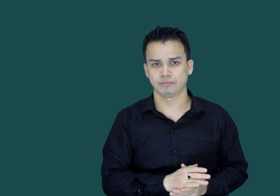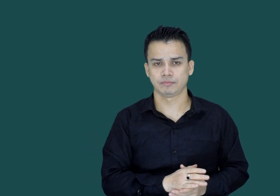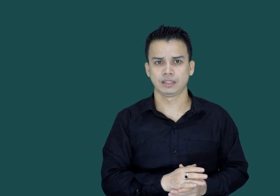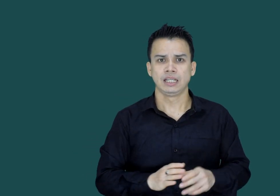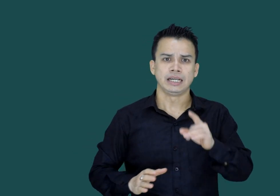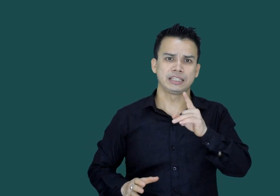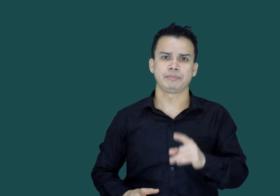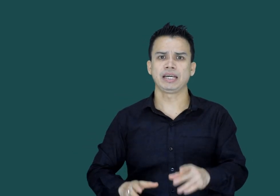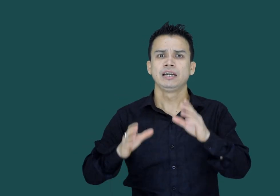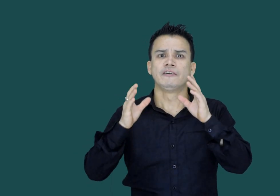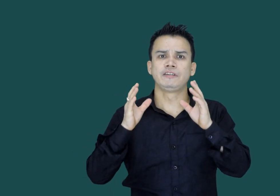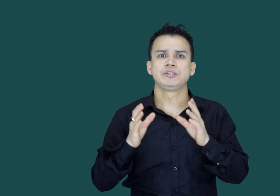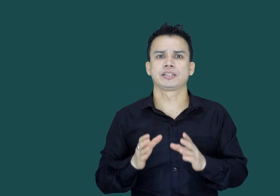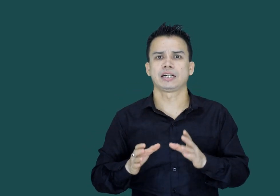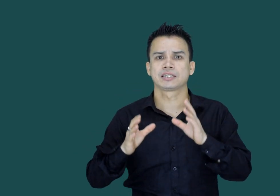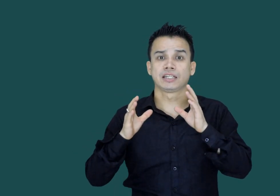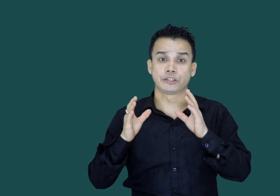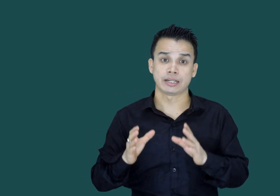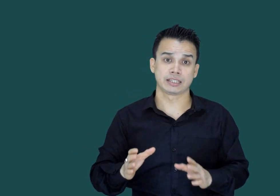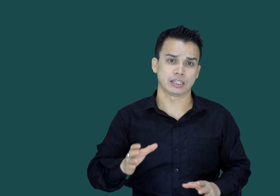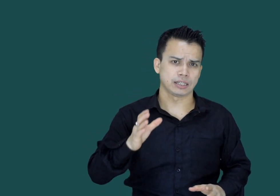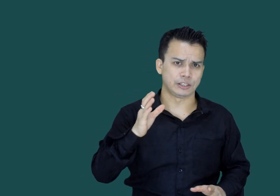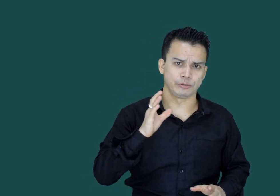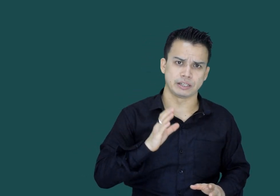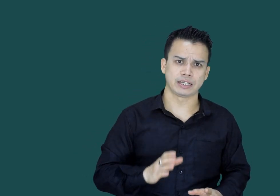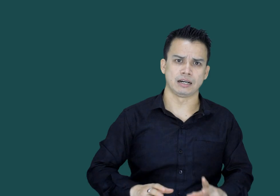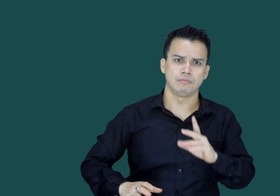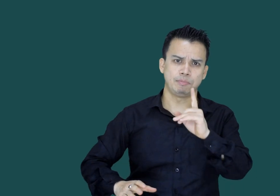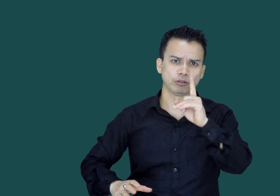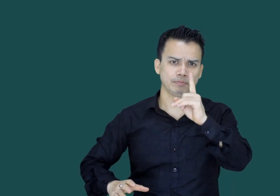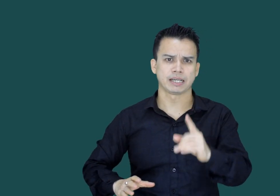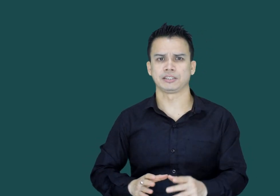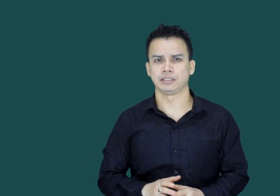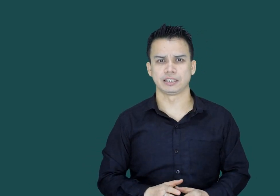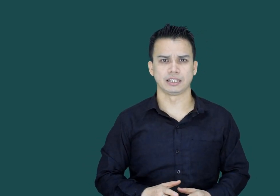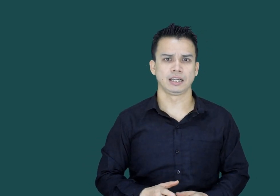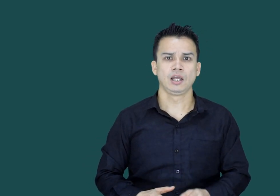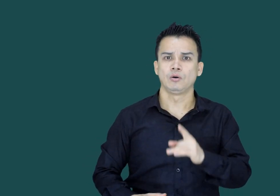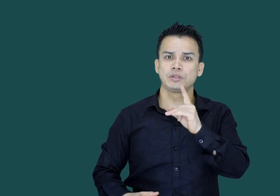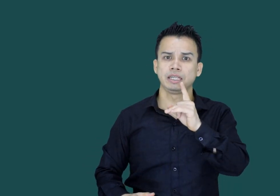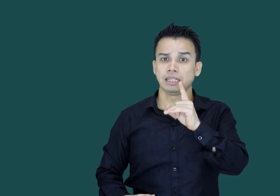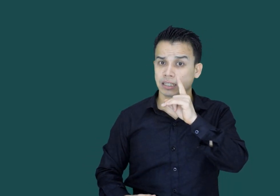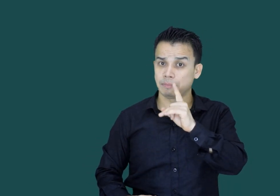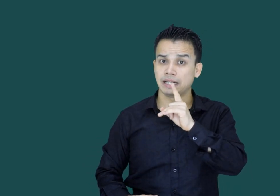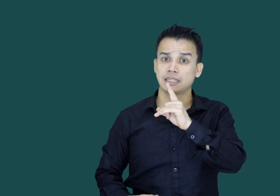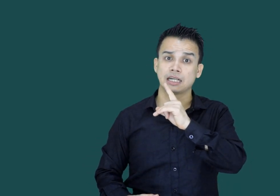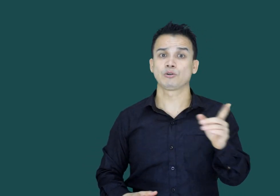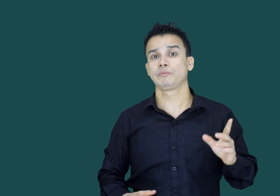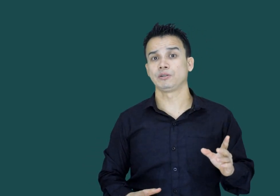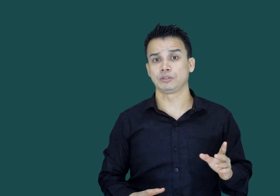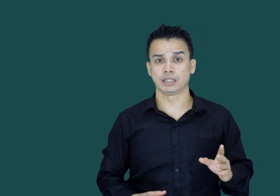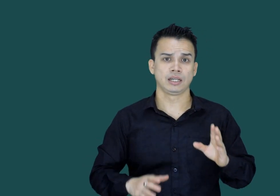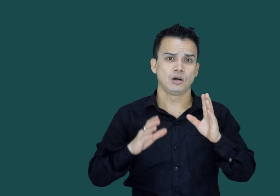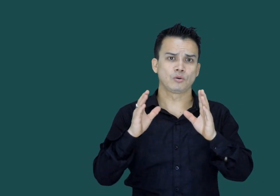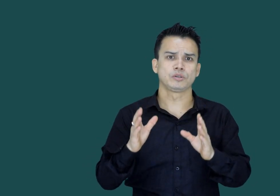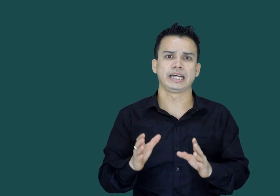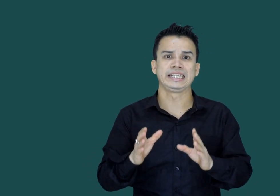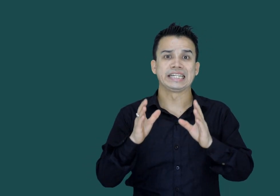ایسے میں فلم سٹارز کا درگز ساتھ جڑے رہنا بہت بڑا سردرد ہے ان کی کمائی کڑوروں میں ہوتی ہے اور ان کے لئے